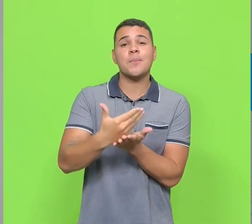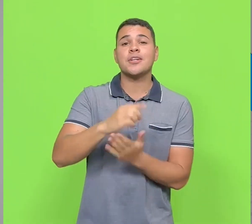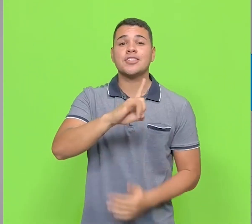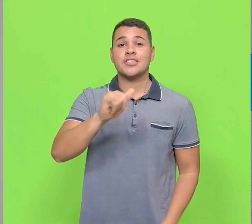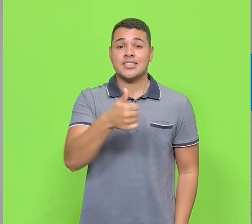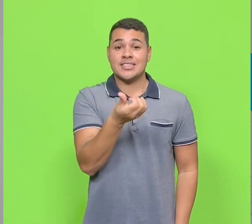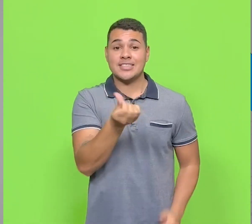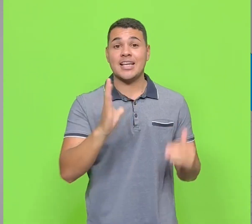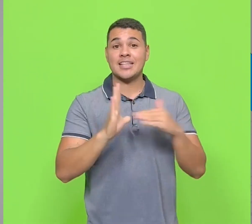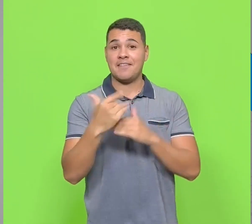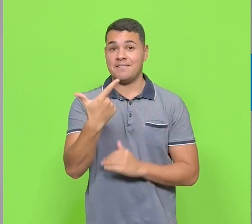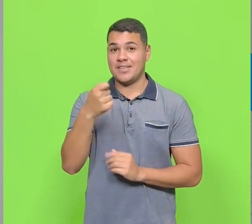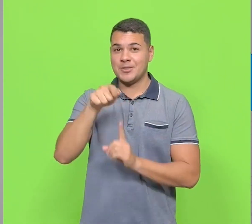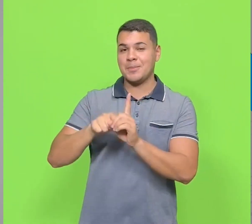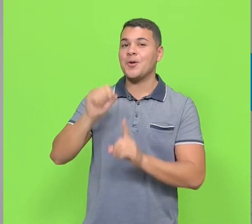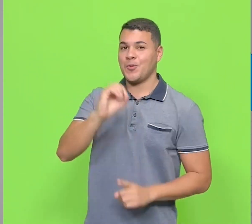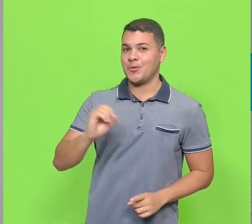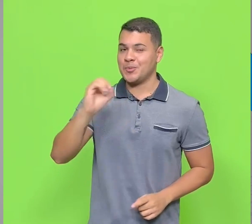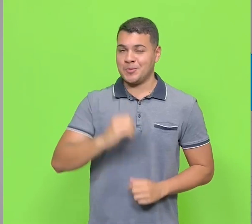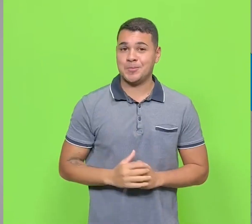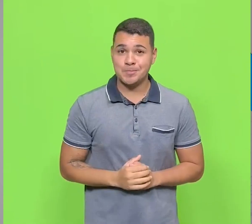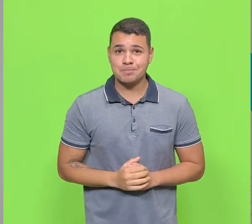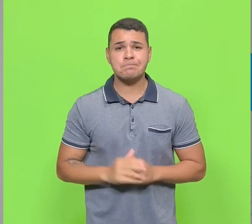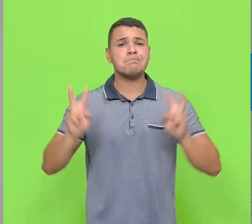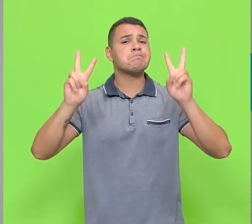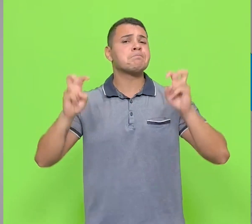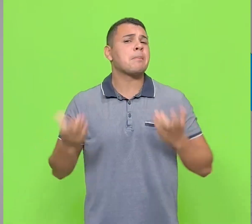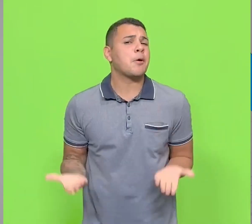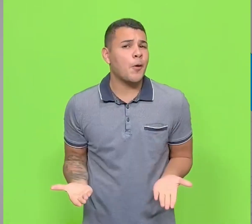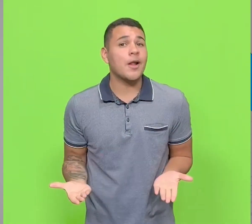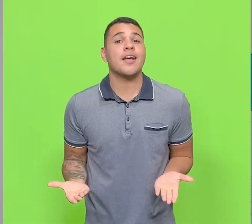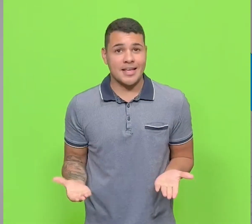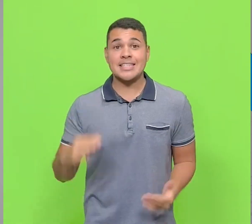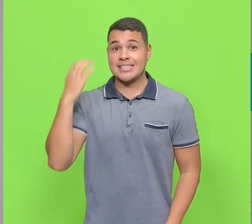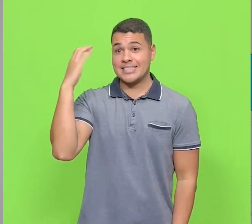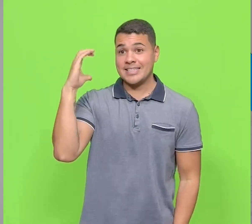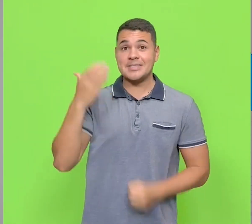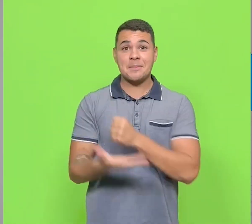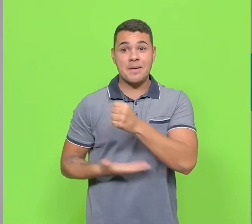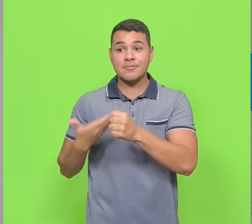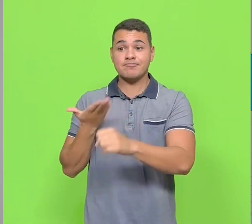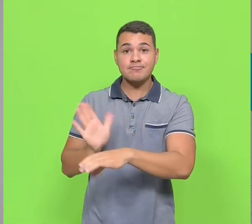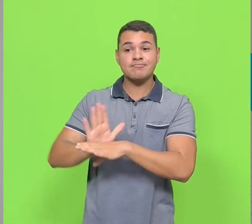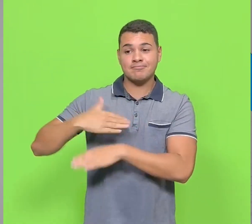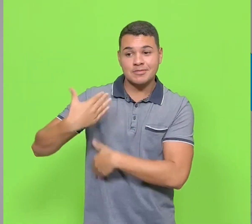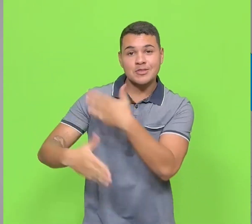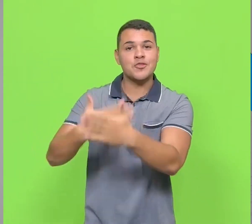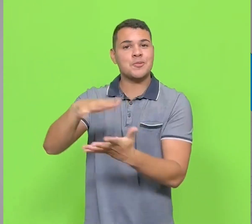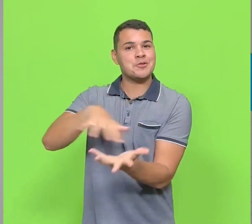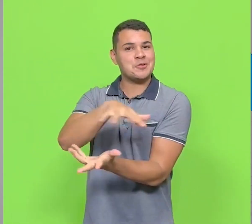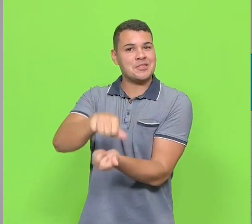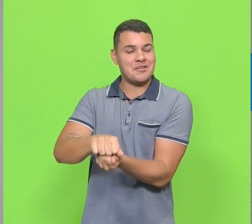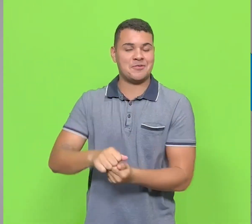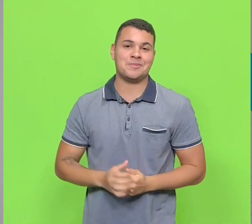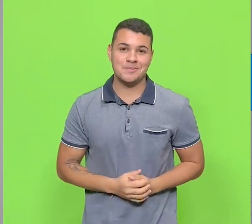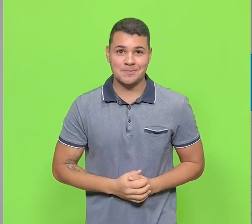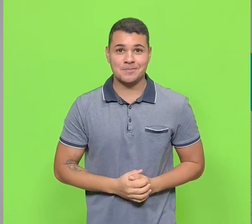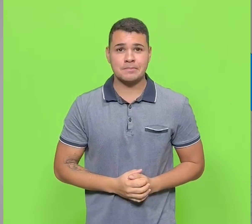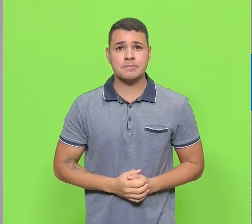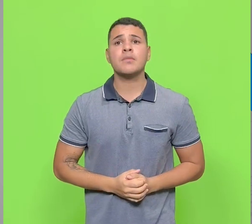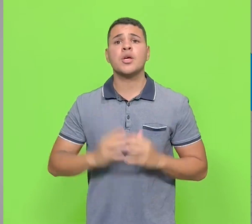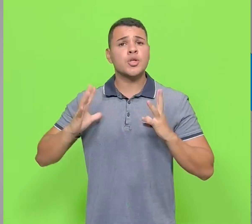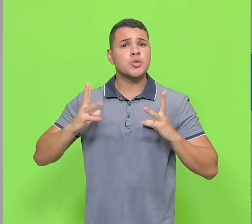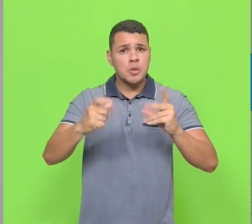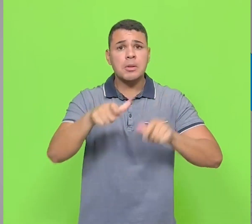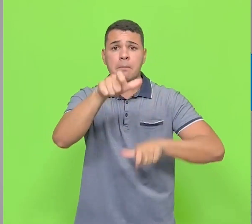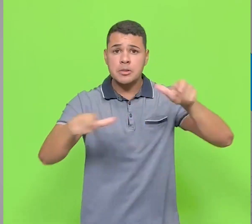dias 16 a 20 de outubro. E o tema desse ano é Ciências Básicas para o Desenvolvimento Sustentável. Todos